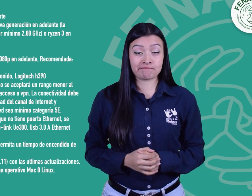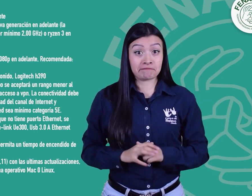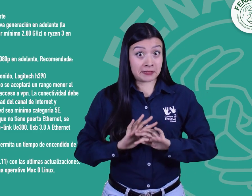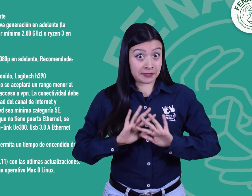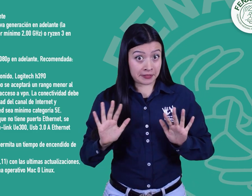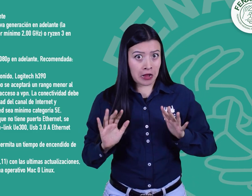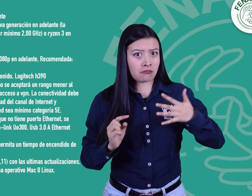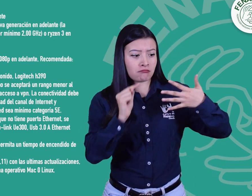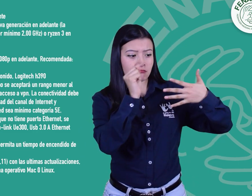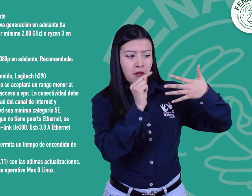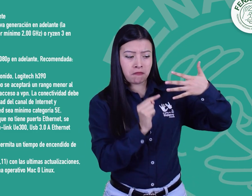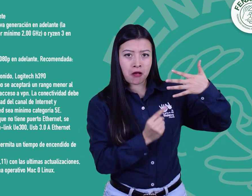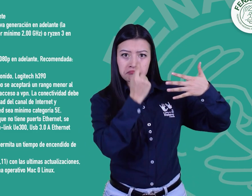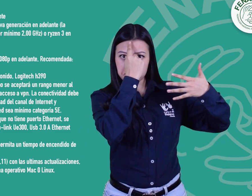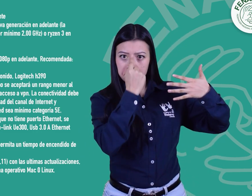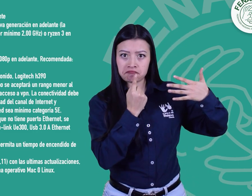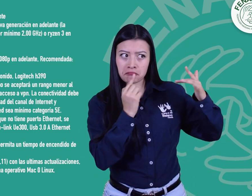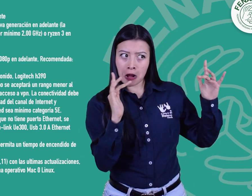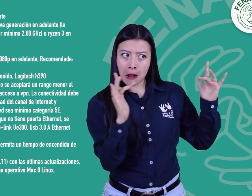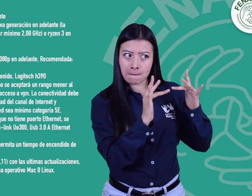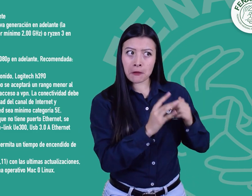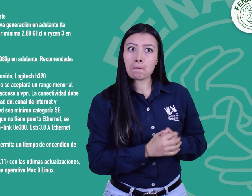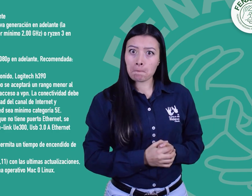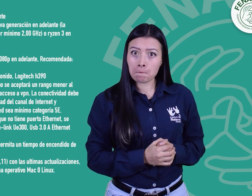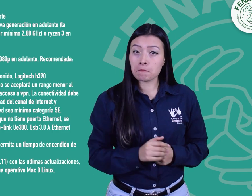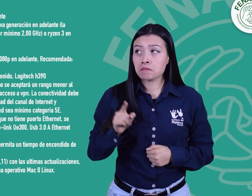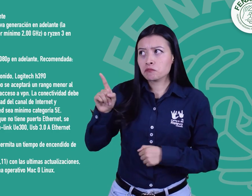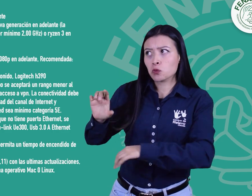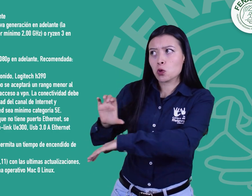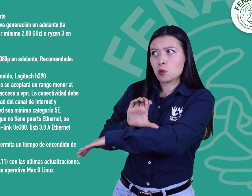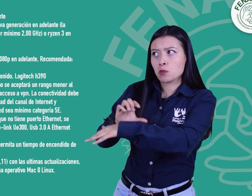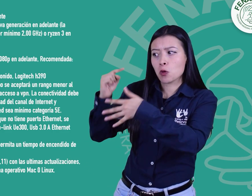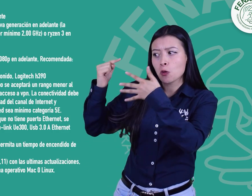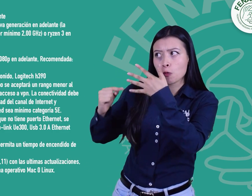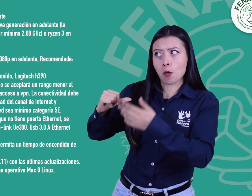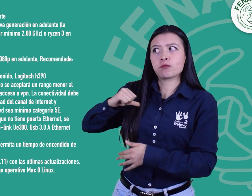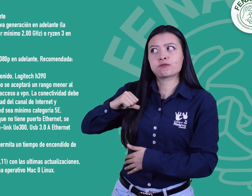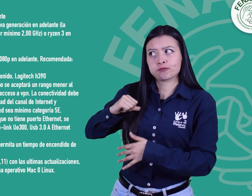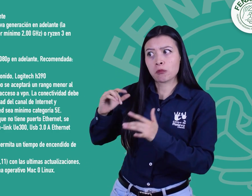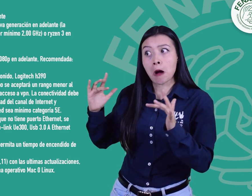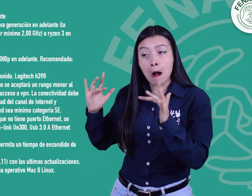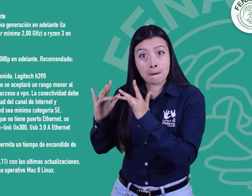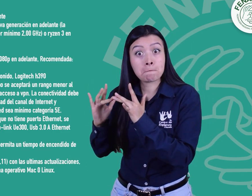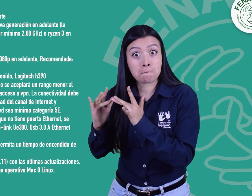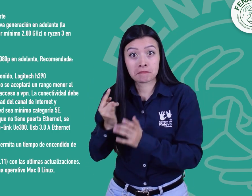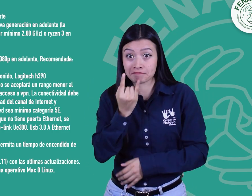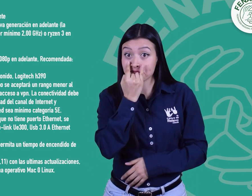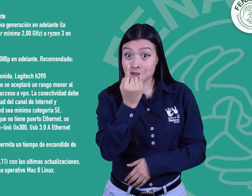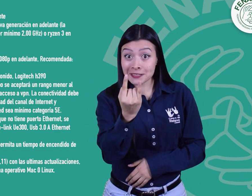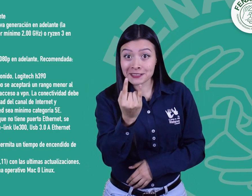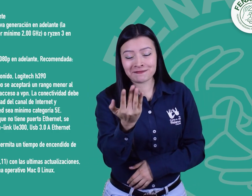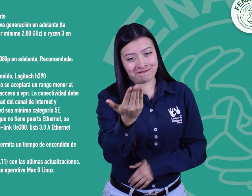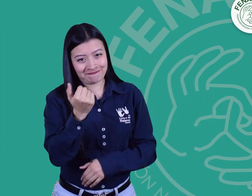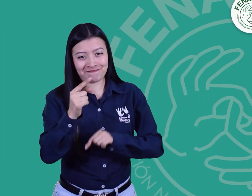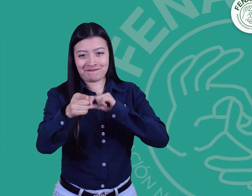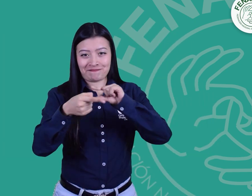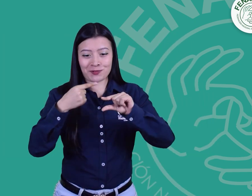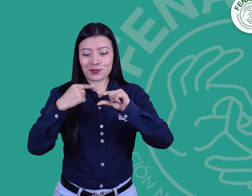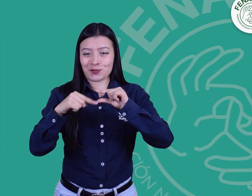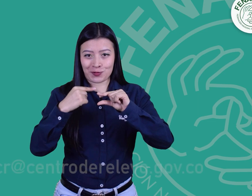5. cree que cumple con el perfil solicitado y cumple con los requisitos técnicos del puesto de trabajo y le interesa el cargo, puede hacernos llegar su hoja de